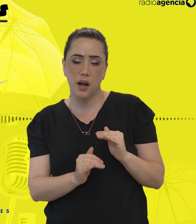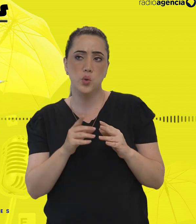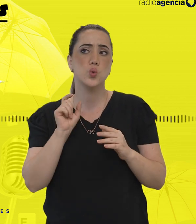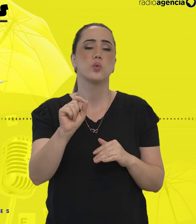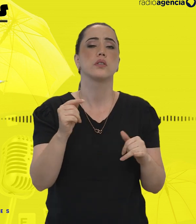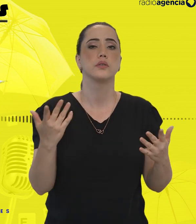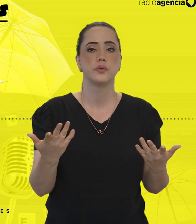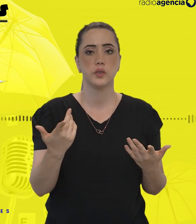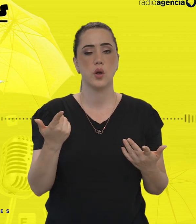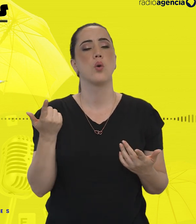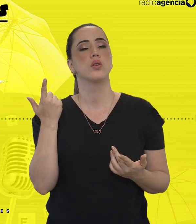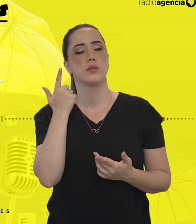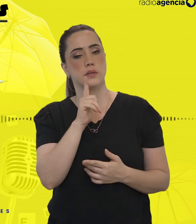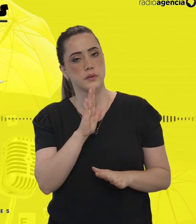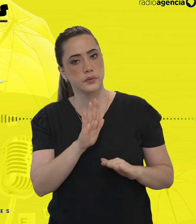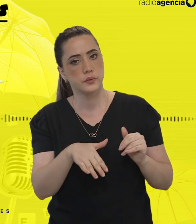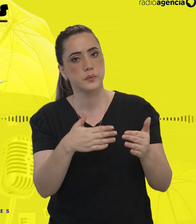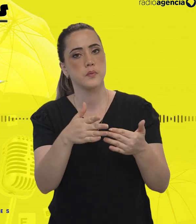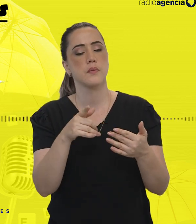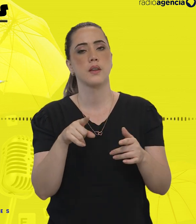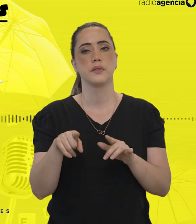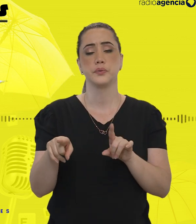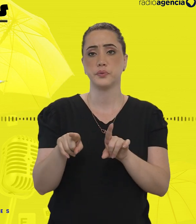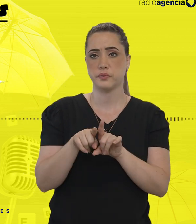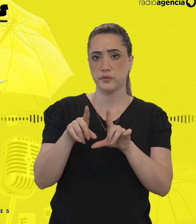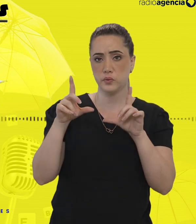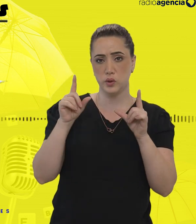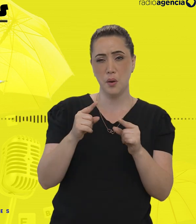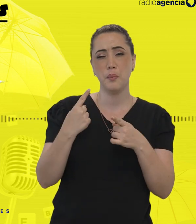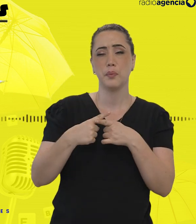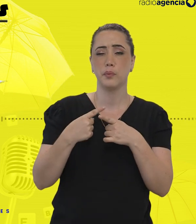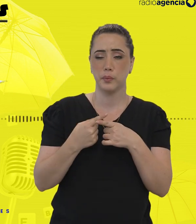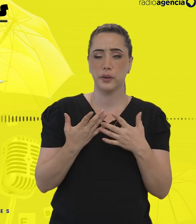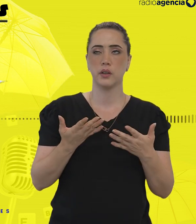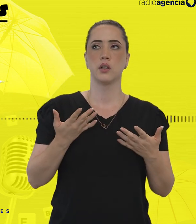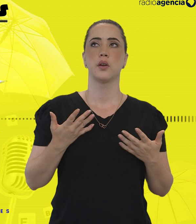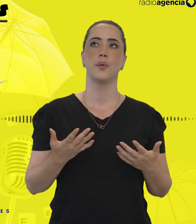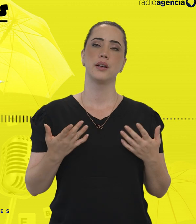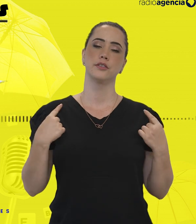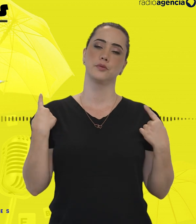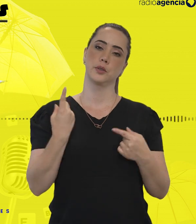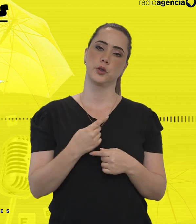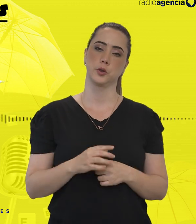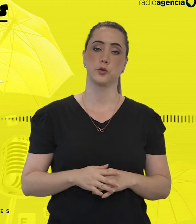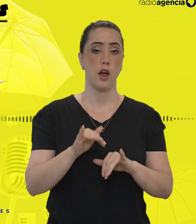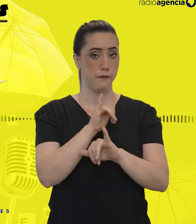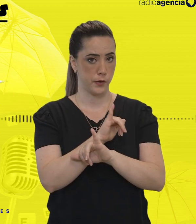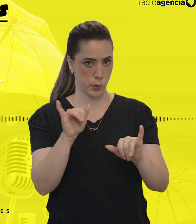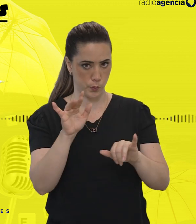diagnóstico, é uma alimentação. Tira um peso gigantesco do nosso ombro. Aviso de utilidade.